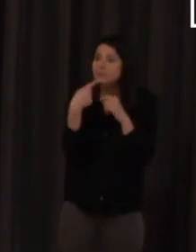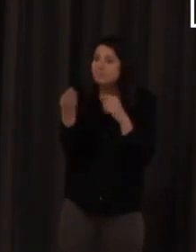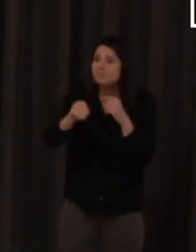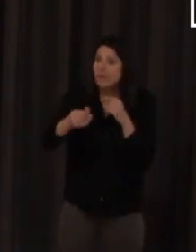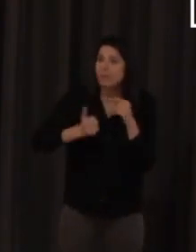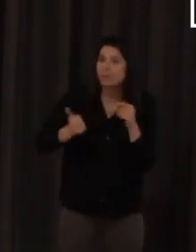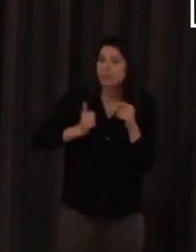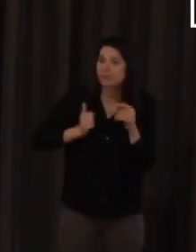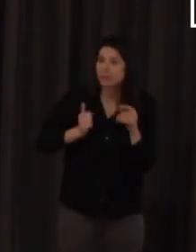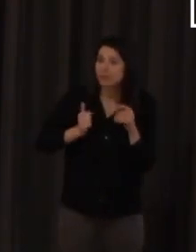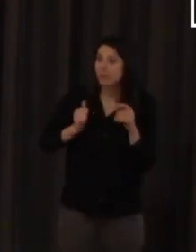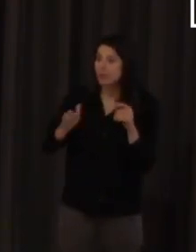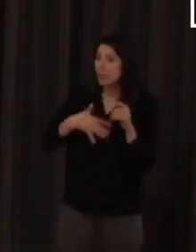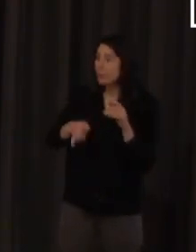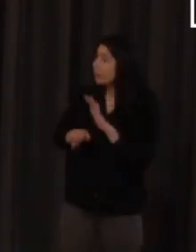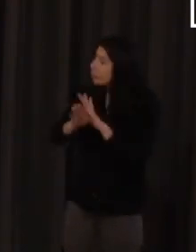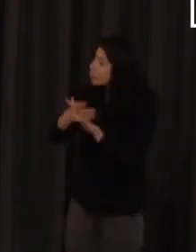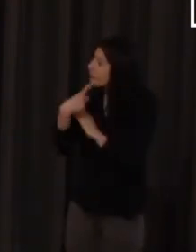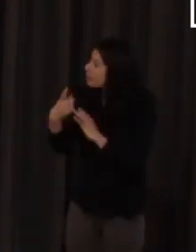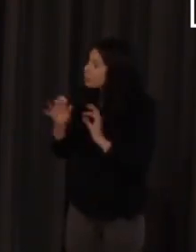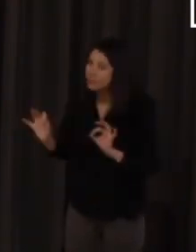me voy a seguir preguntando sobre